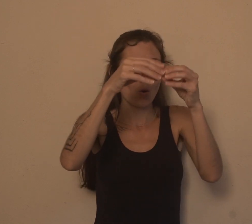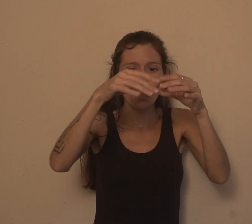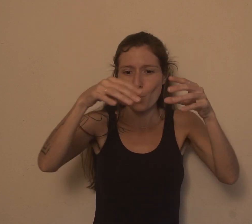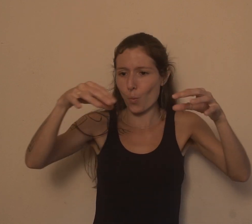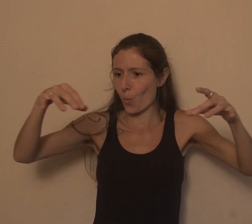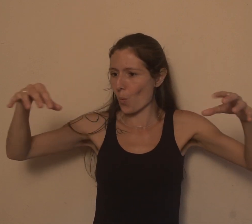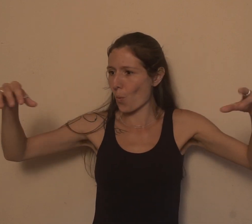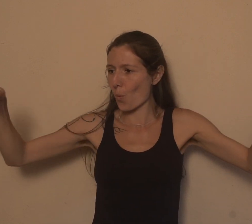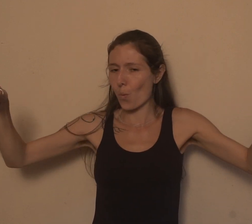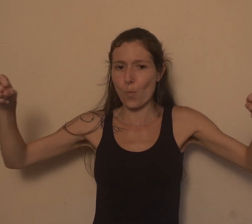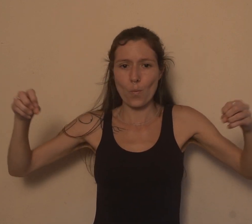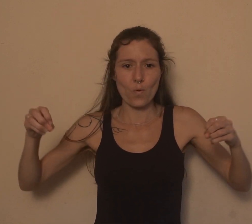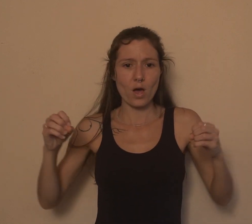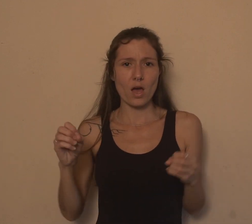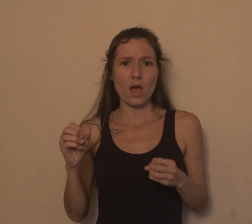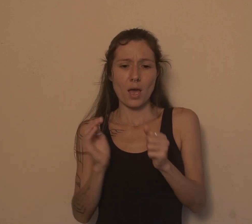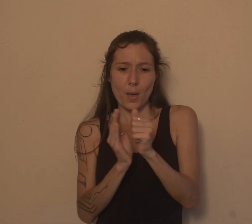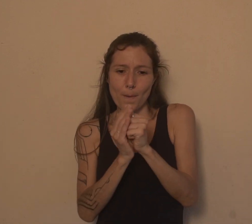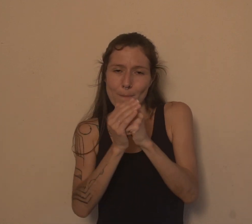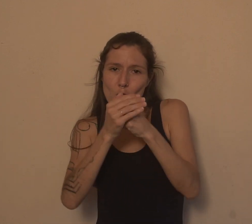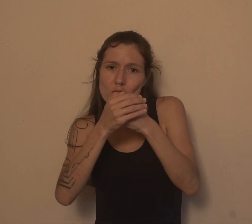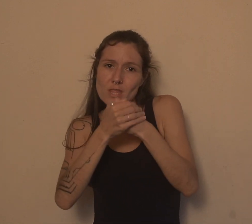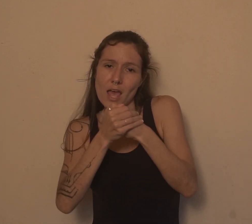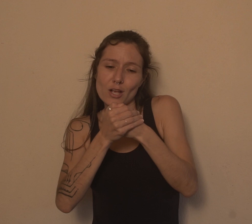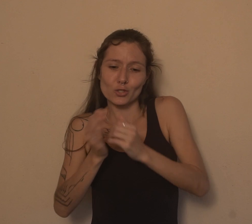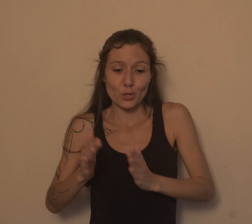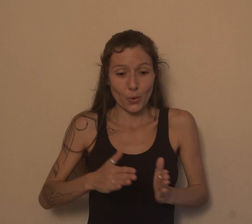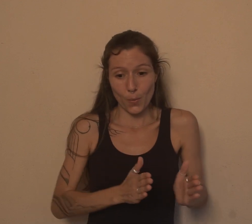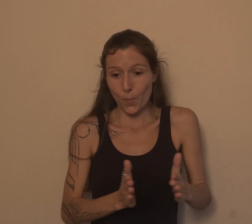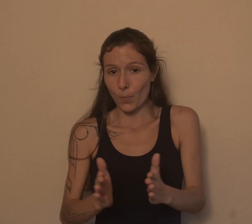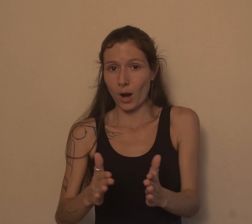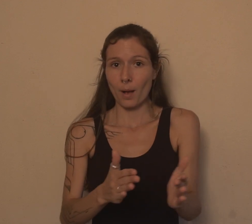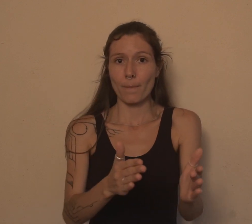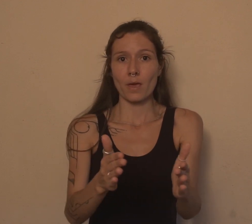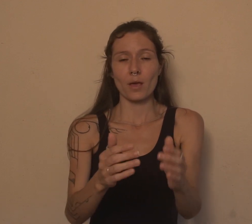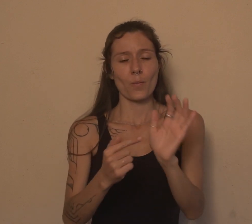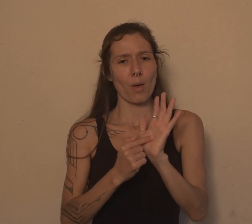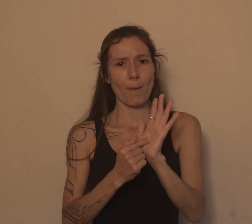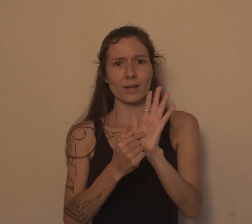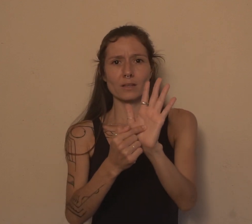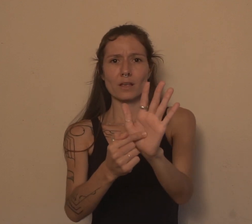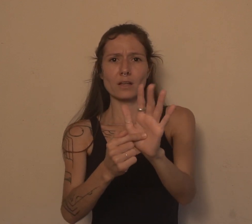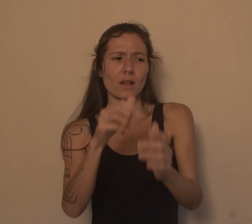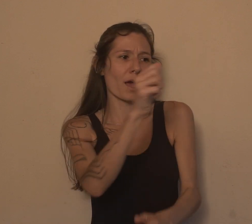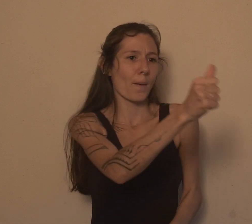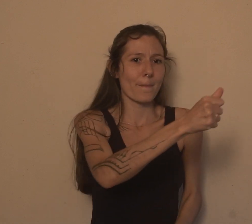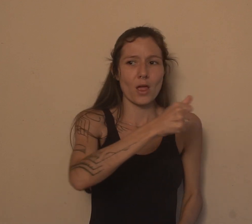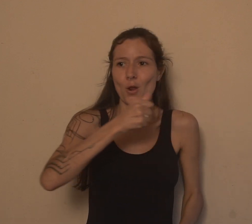os Fulhões possam passar com segurança e proteção. Porque ela representa a abertura das portas que, se